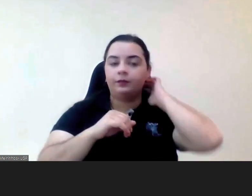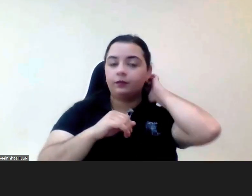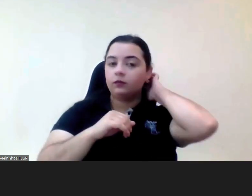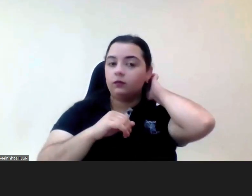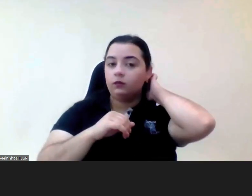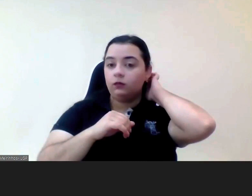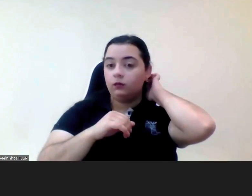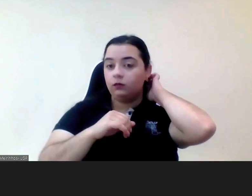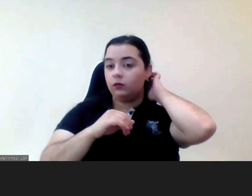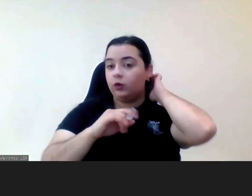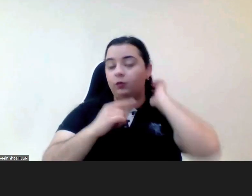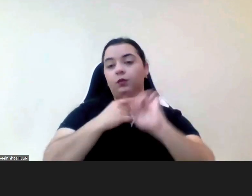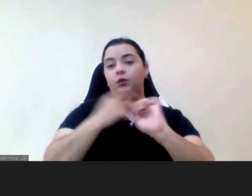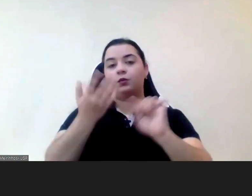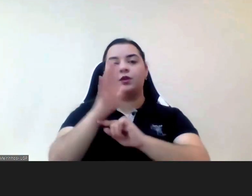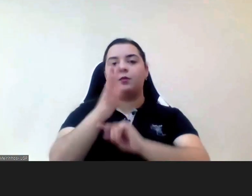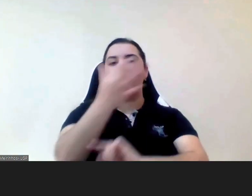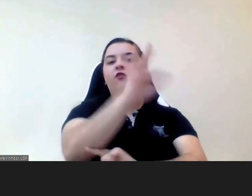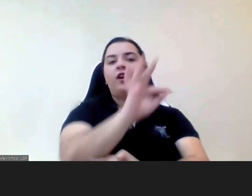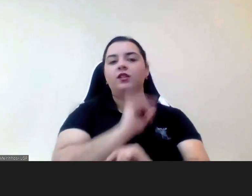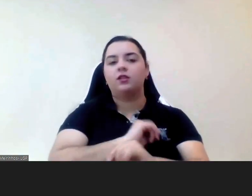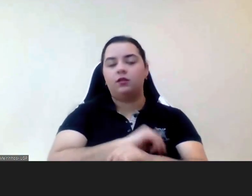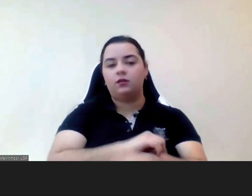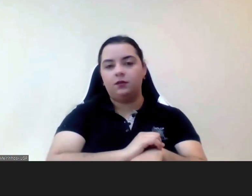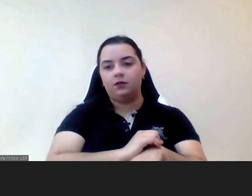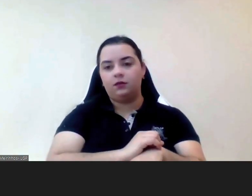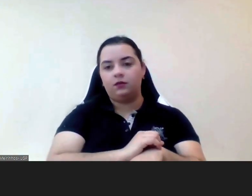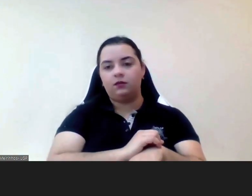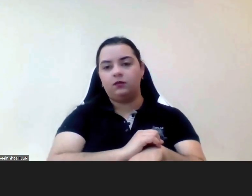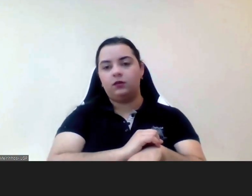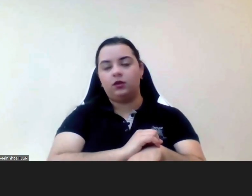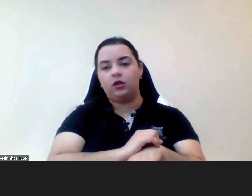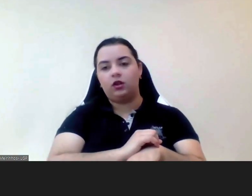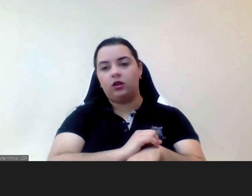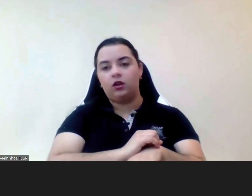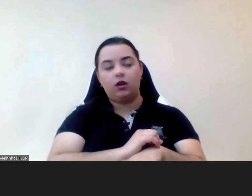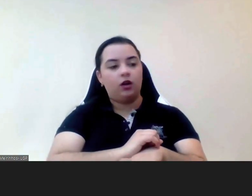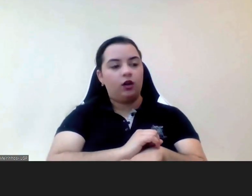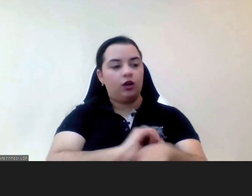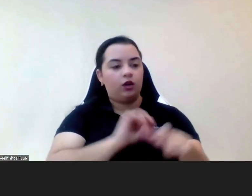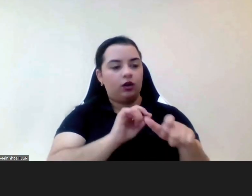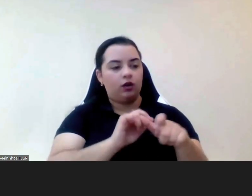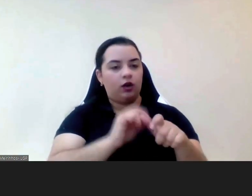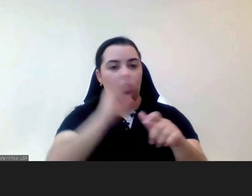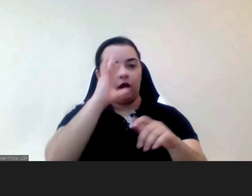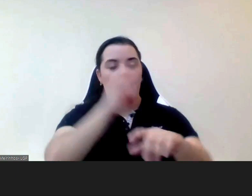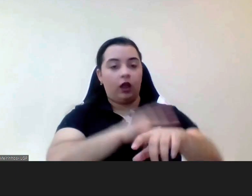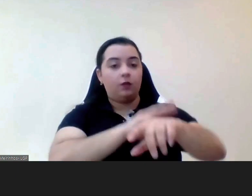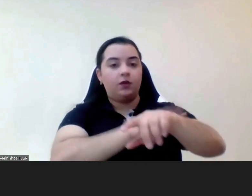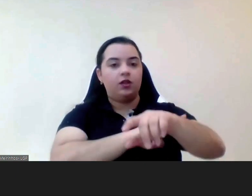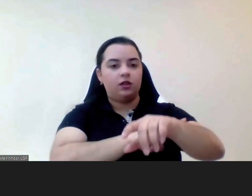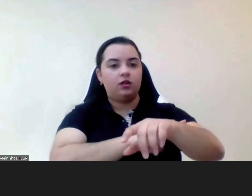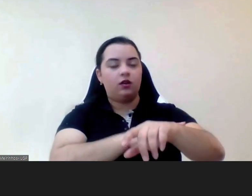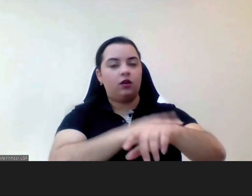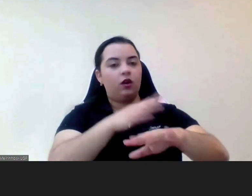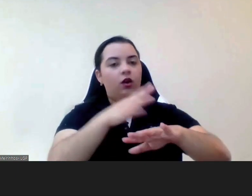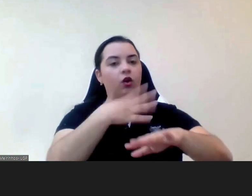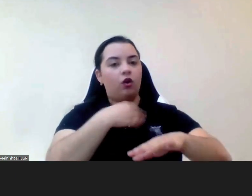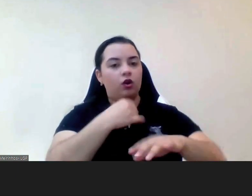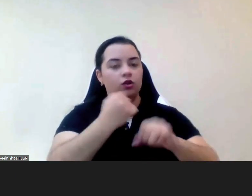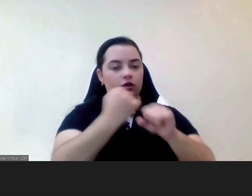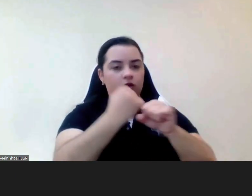por exemplo em França nós vemos o entusiasmo que é colocado na administração aliás o Macron é oriundo desse